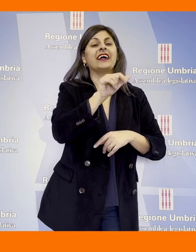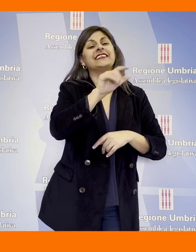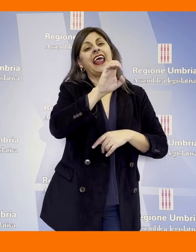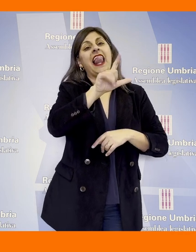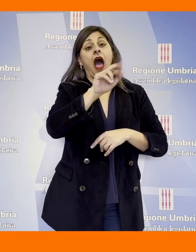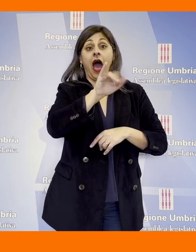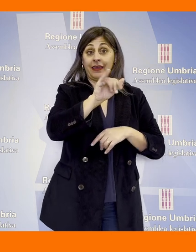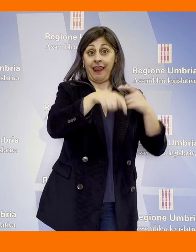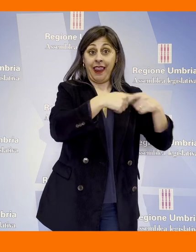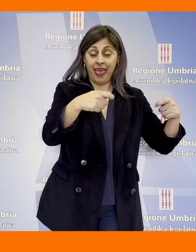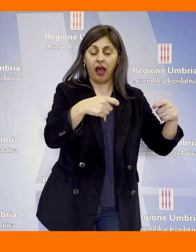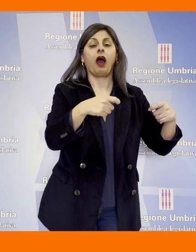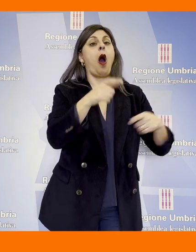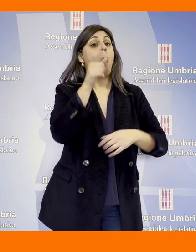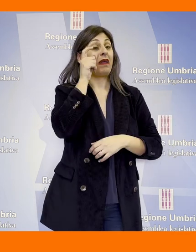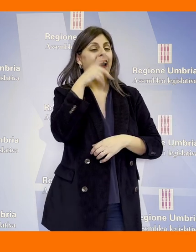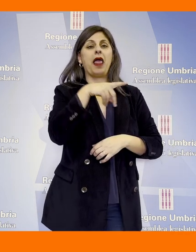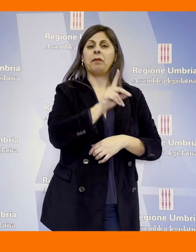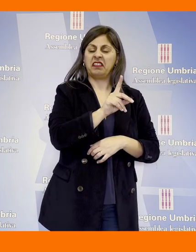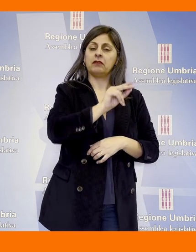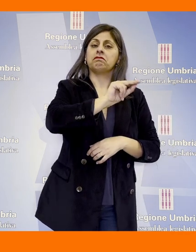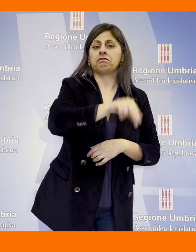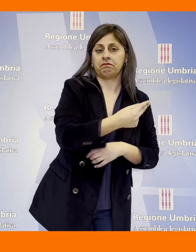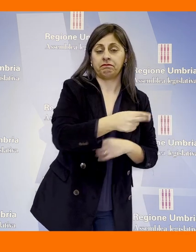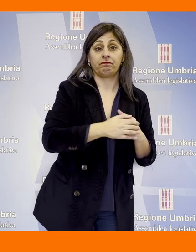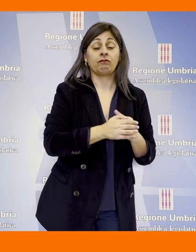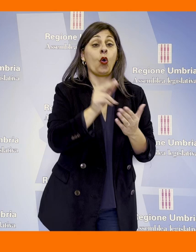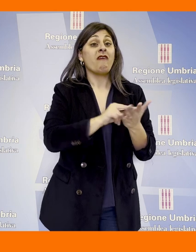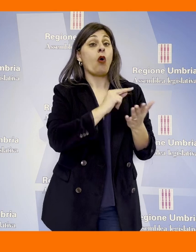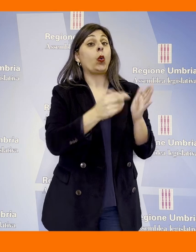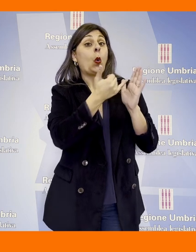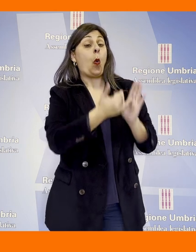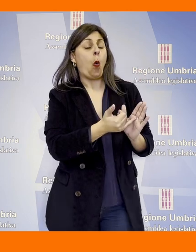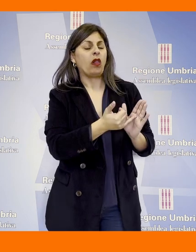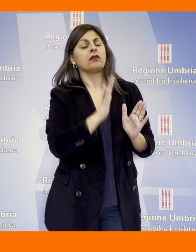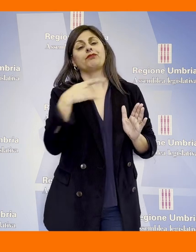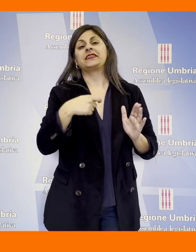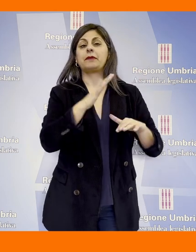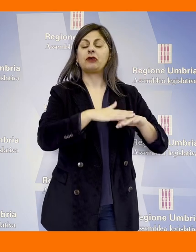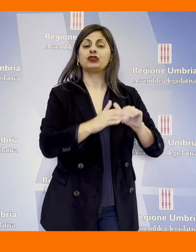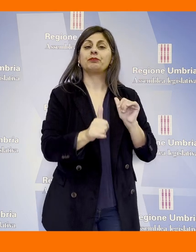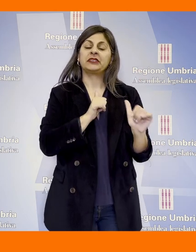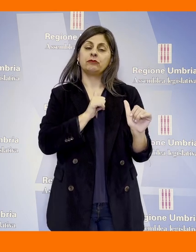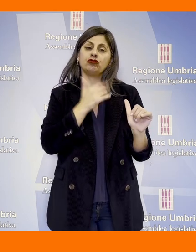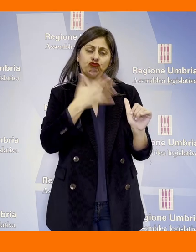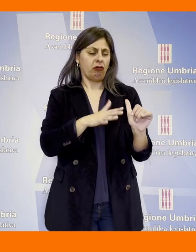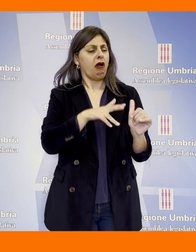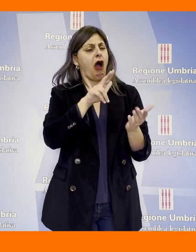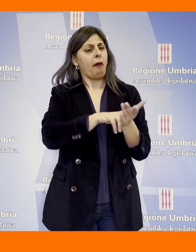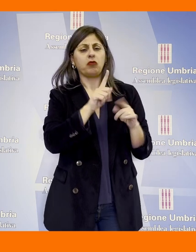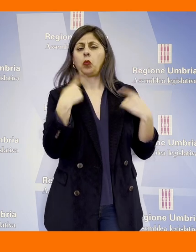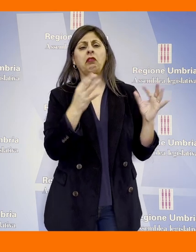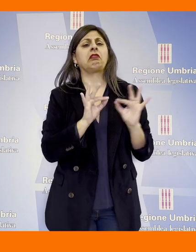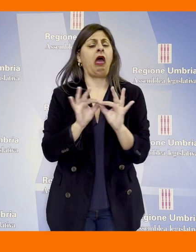Castellari della Lega, Michele Bettarelli del Partito Democratico. Prima del voto finale, il presidente Mancini, con l